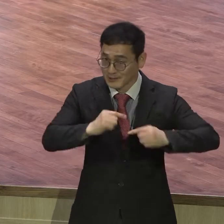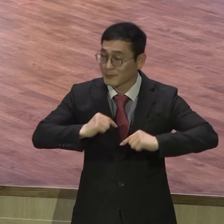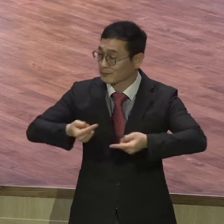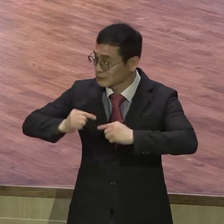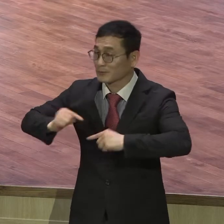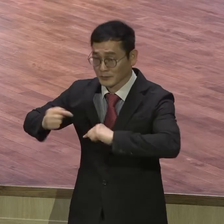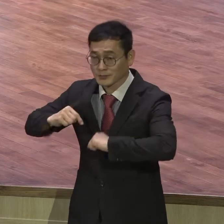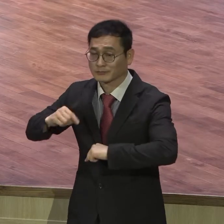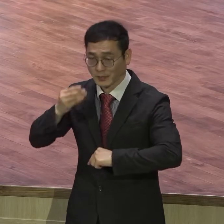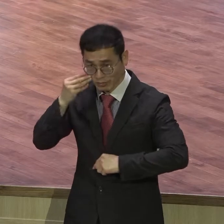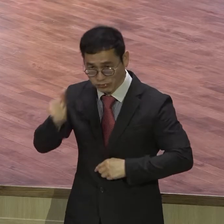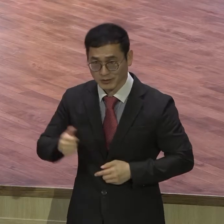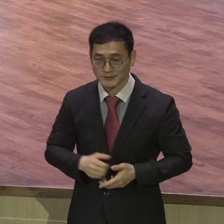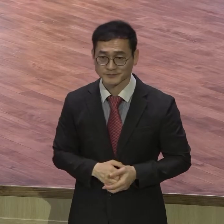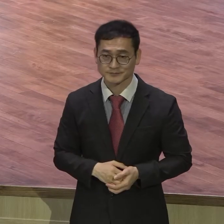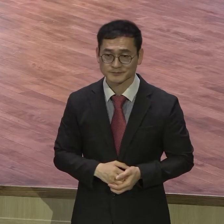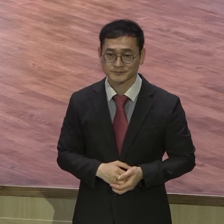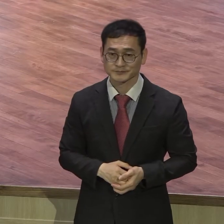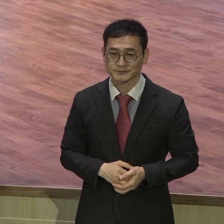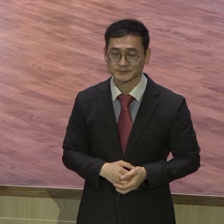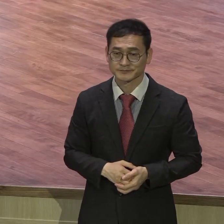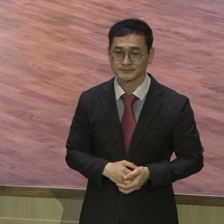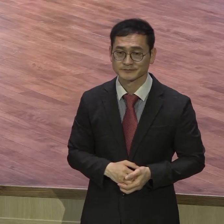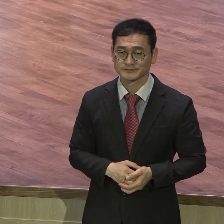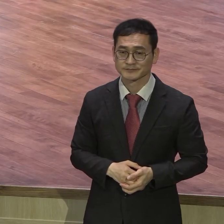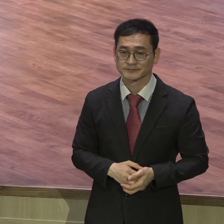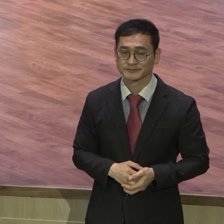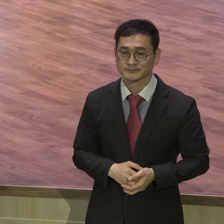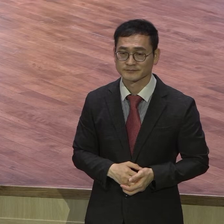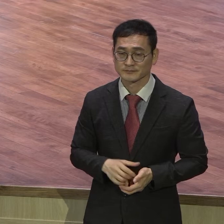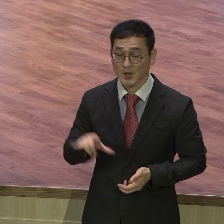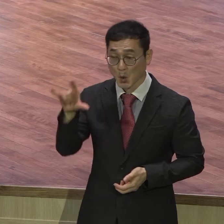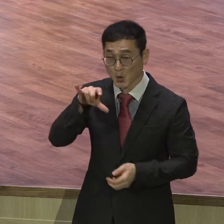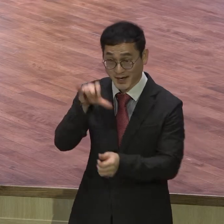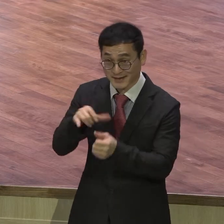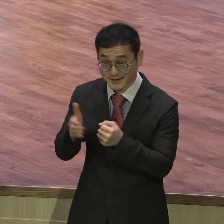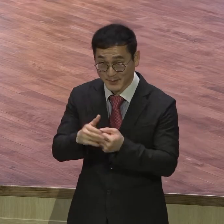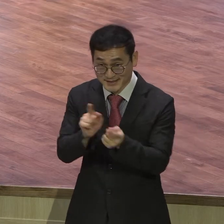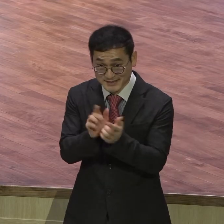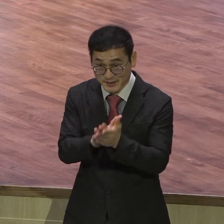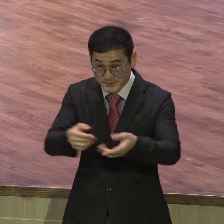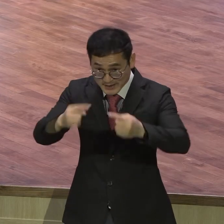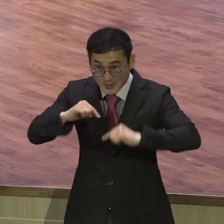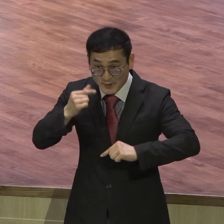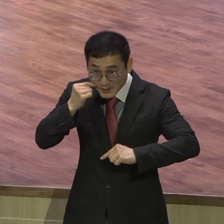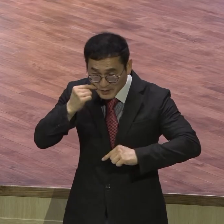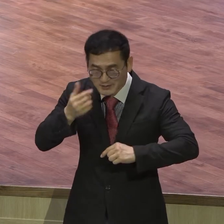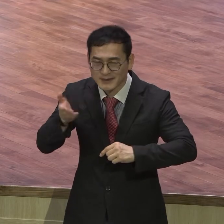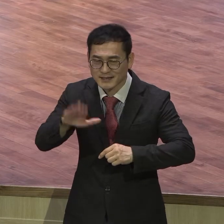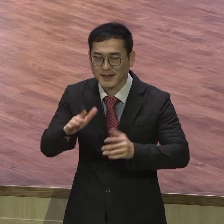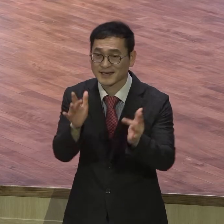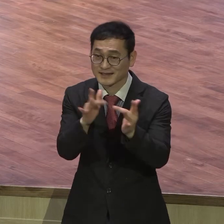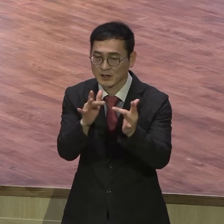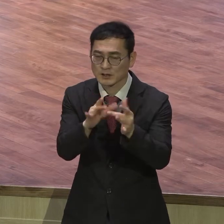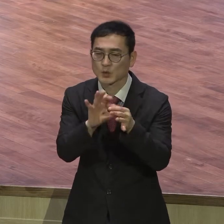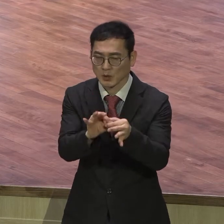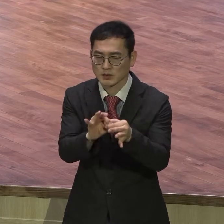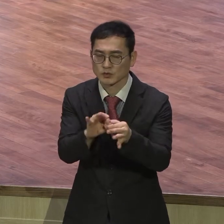훈련 받는 환경은 달라졌지만 예배와 훈련 이건 중단되면 안 됩니다 온라인으로도 계속